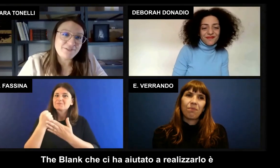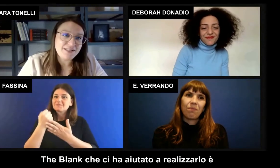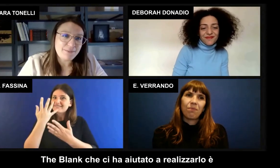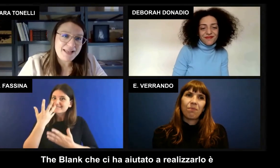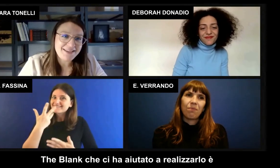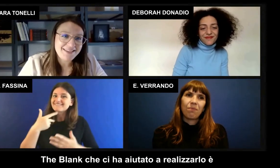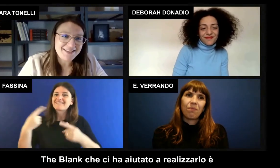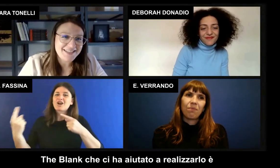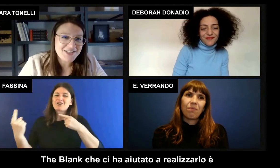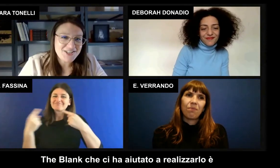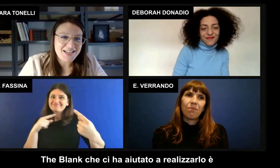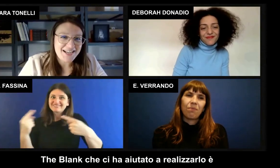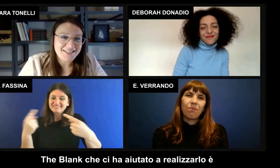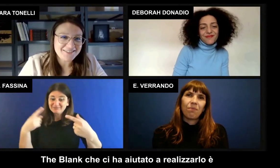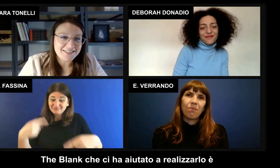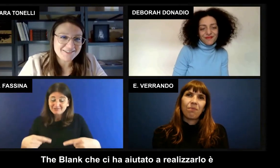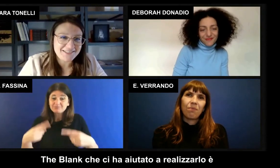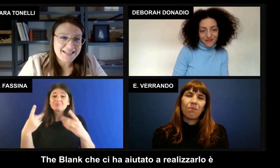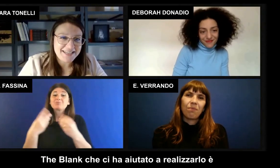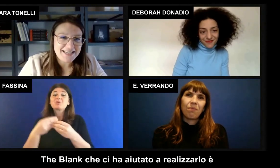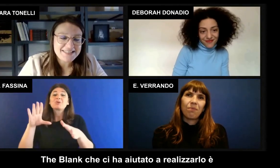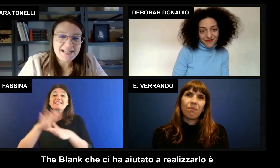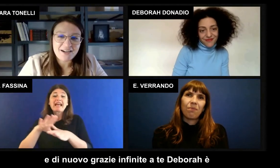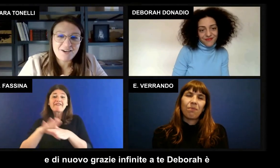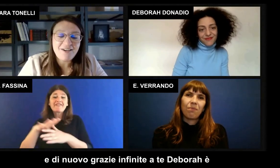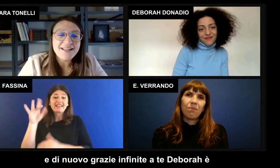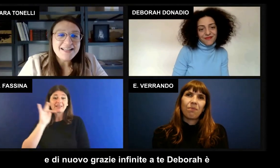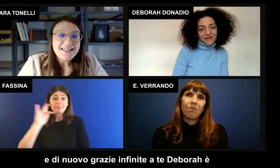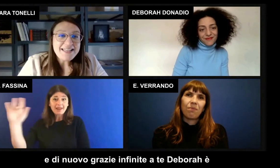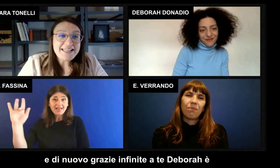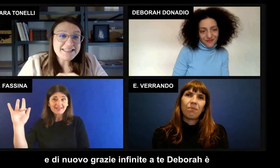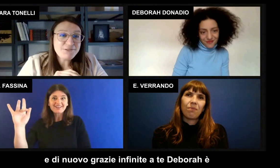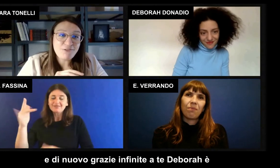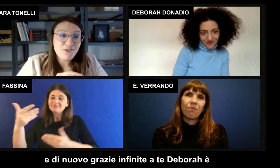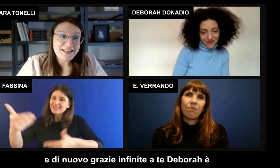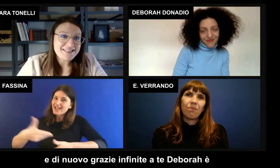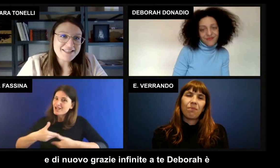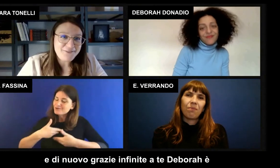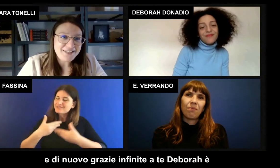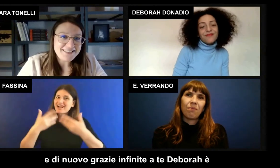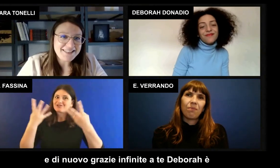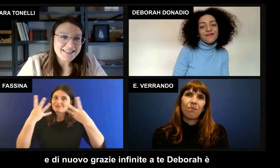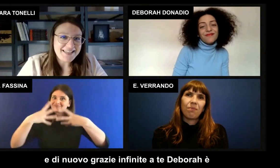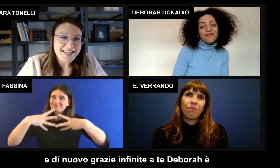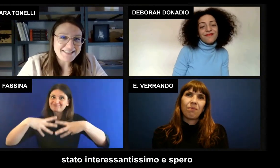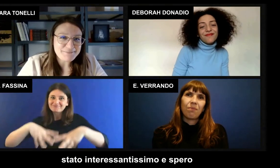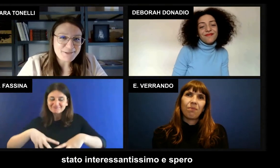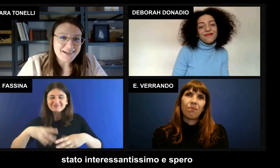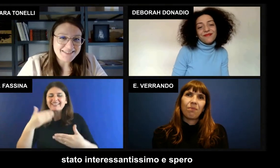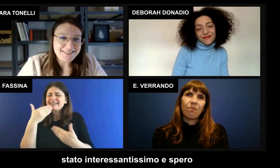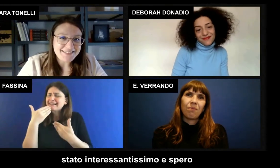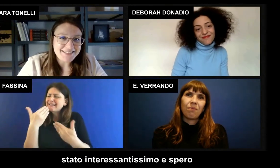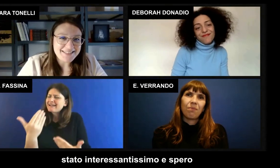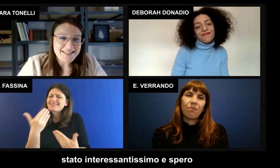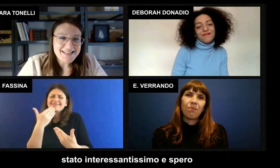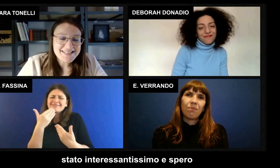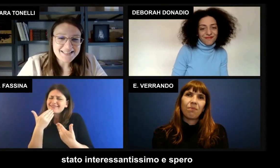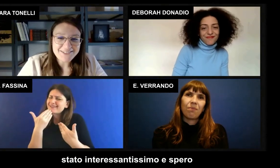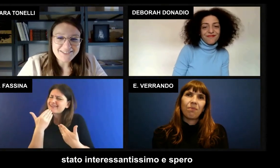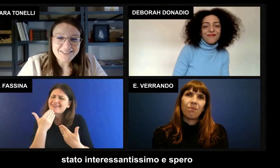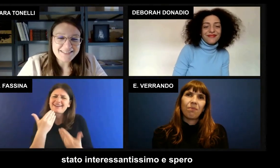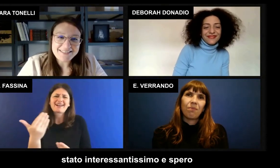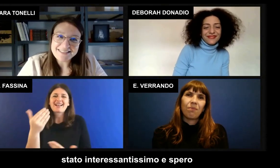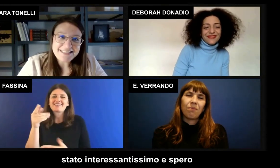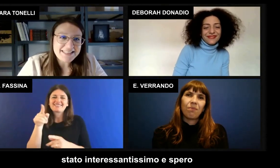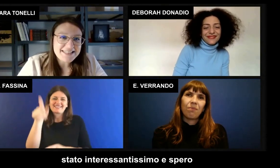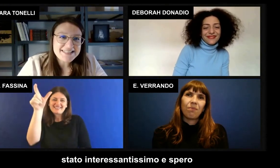tutto lo staff di The Blank che ci ha aiutato a realizzarlo e di nuovo grazie infinite a te Deborah è